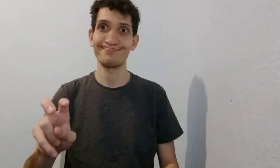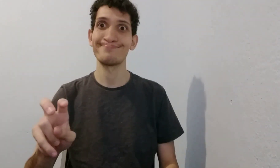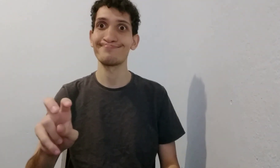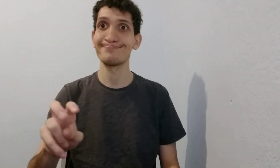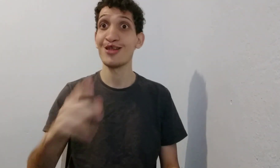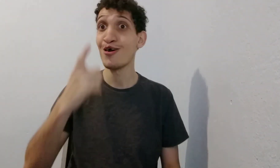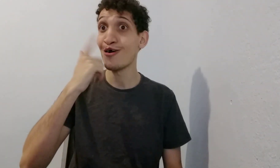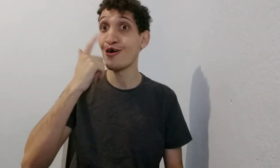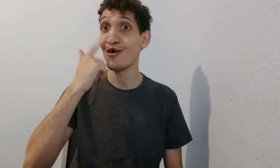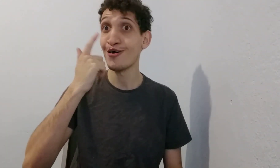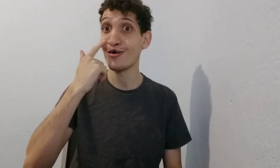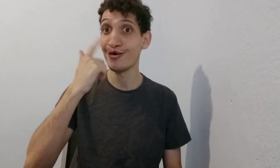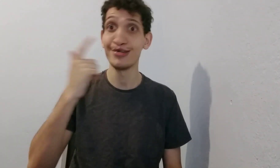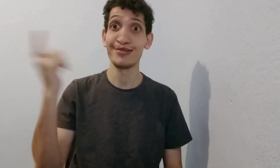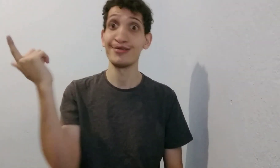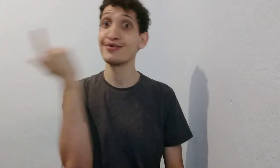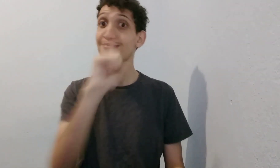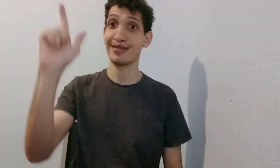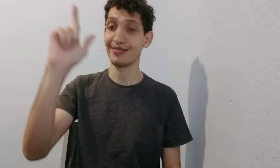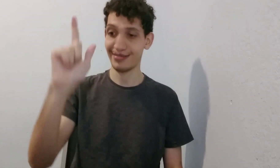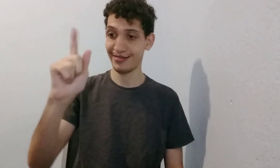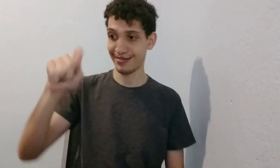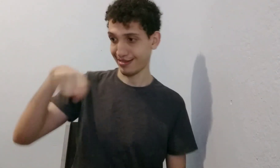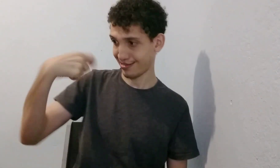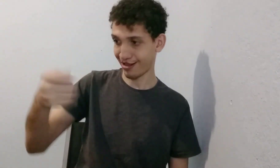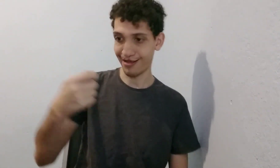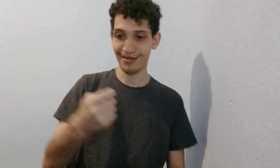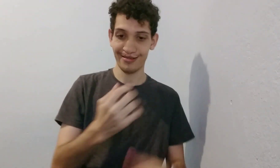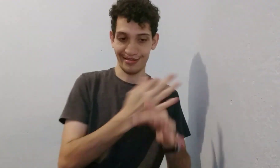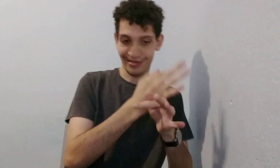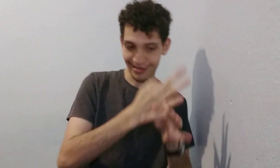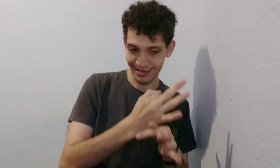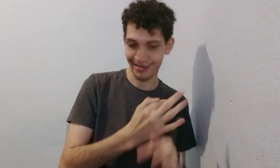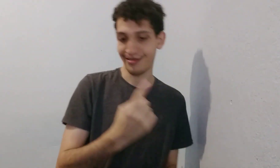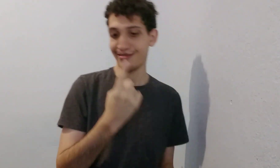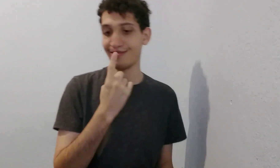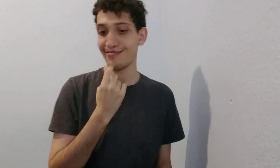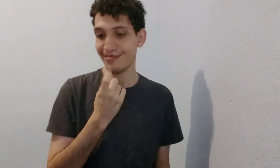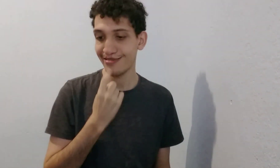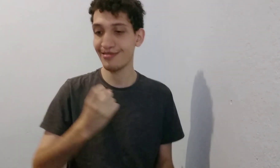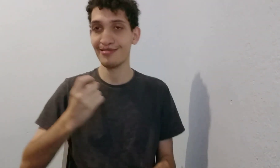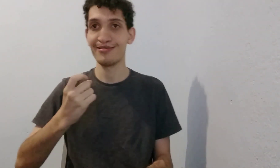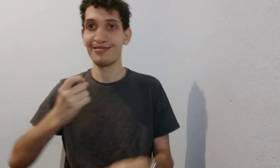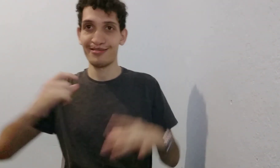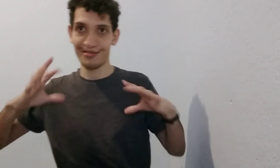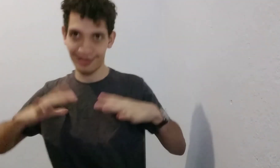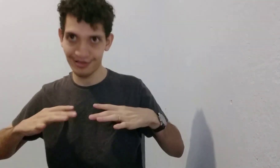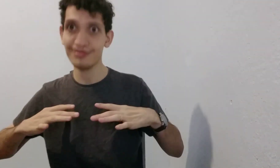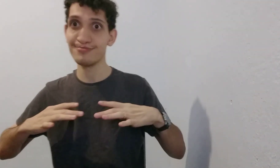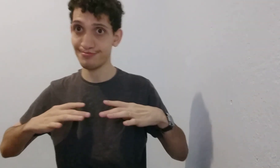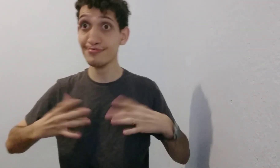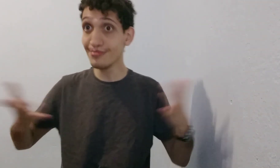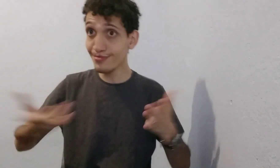E também, dentro aí dessa temática, a gente consegue ver os sinais. Esse, esse e esse.